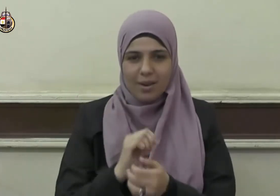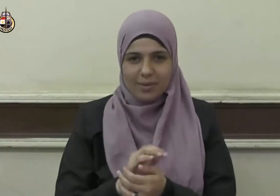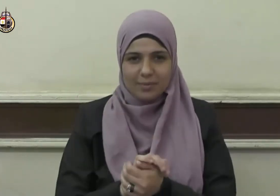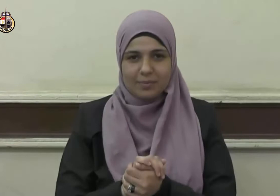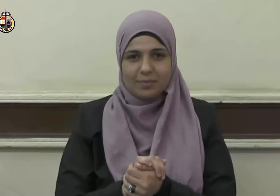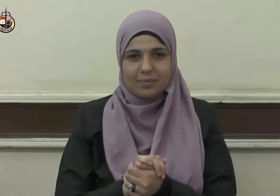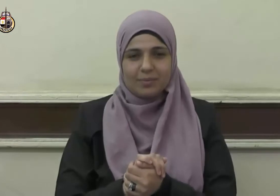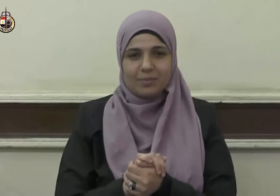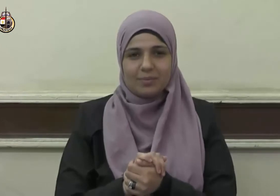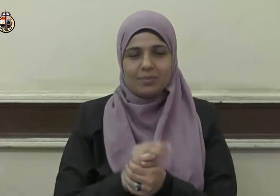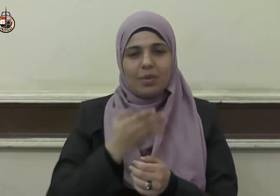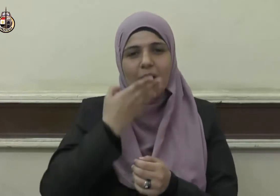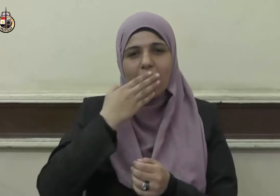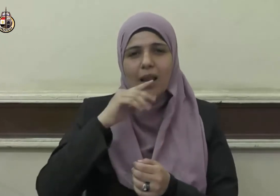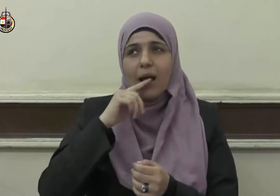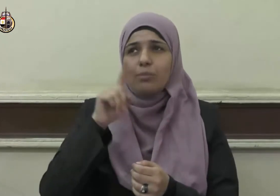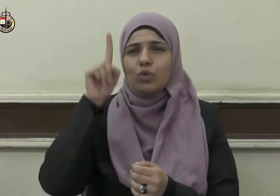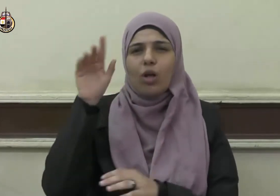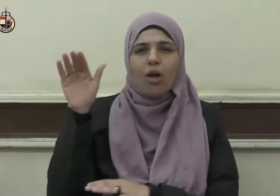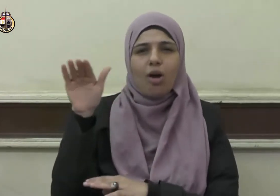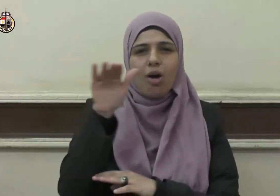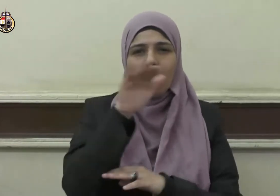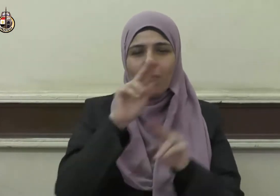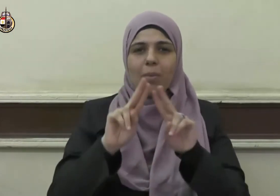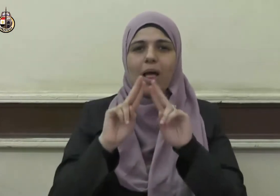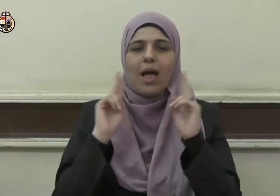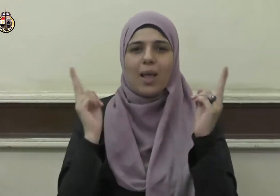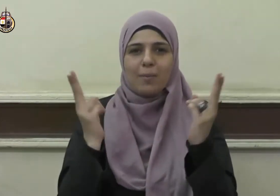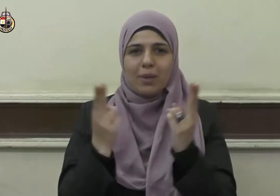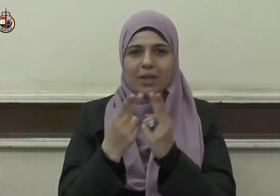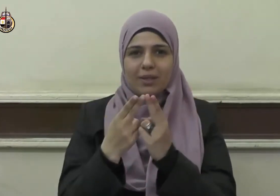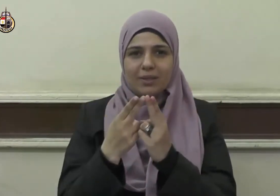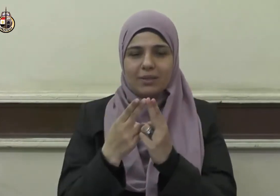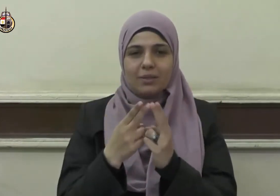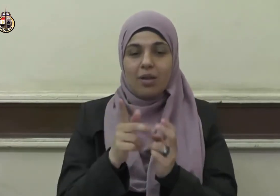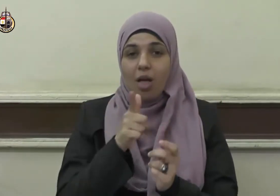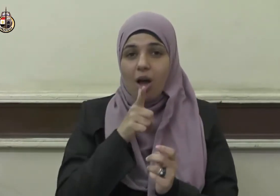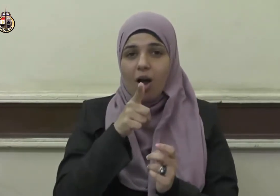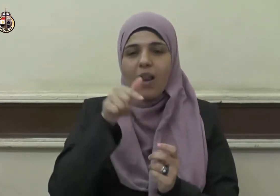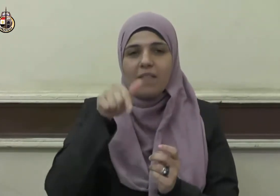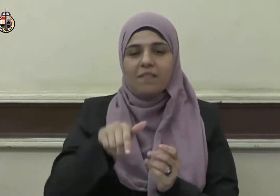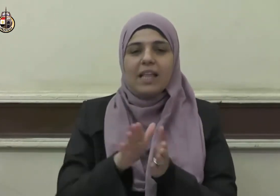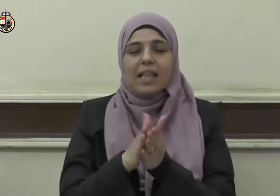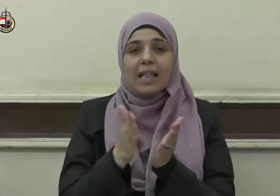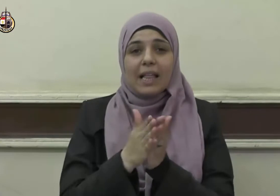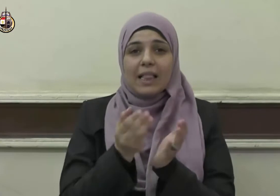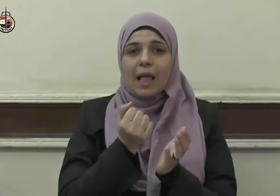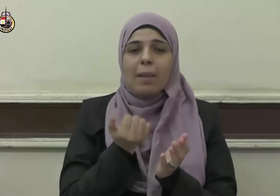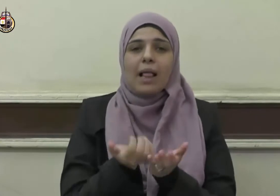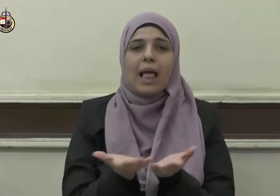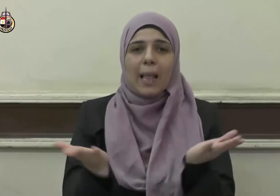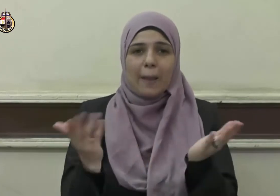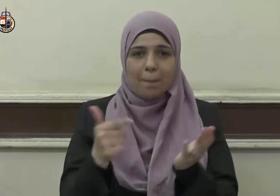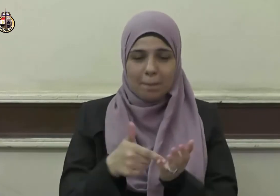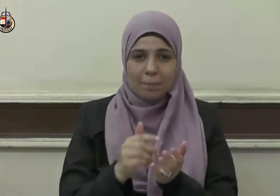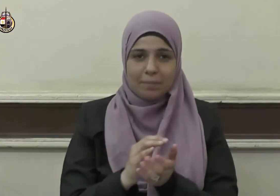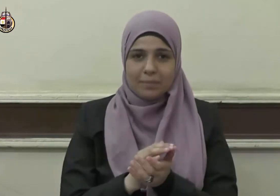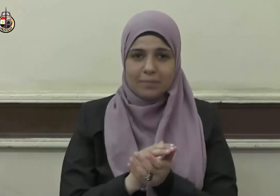الحمد لله رب العالمين القائم في كتابه الكريم يا